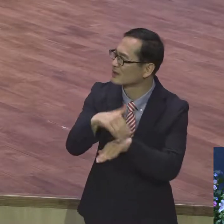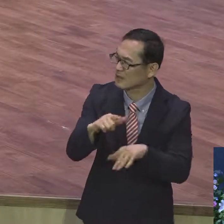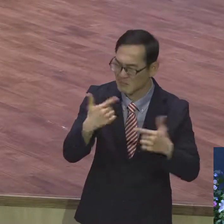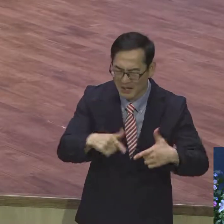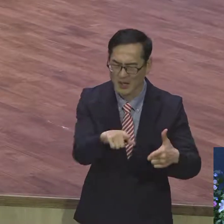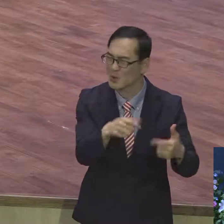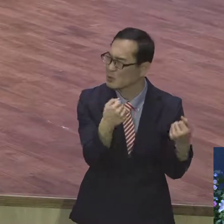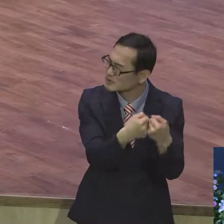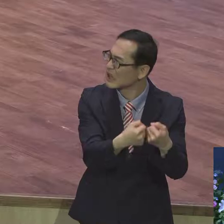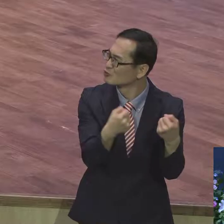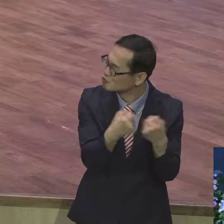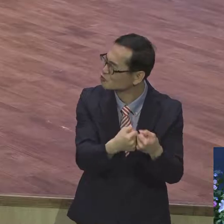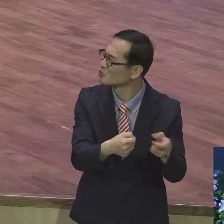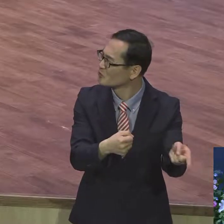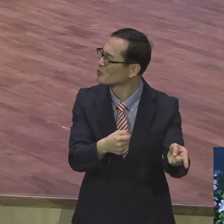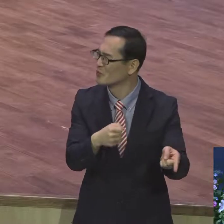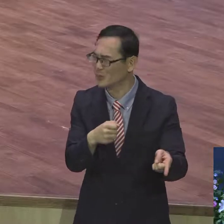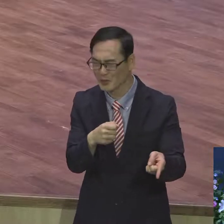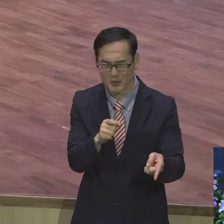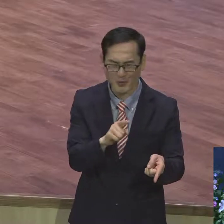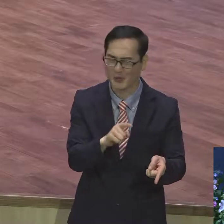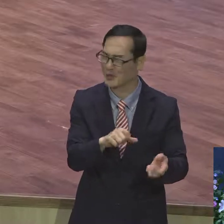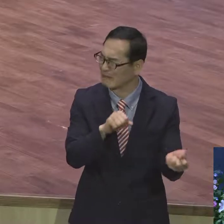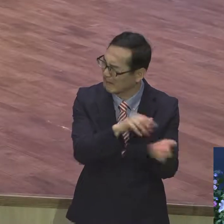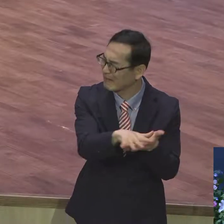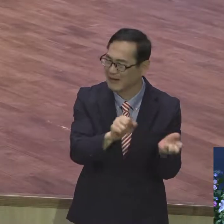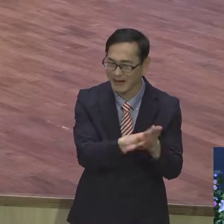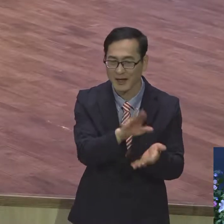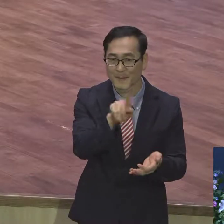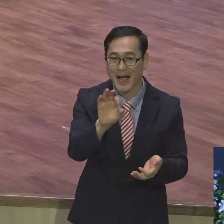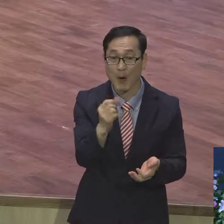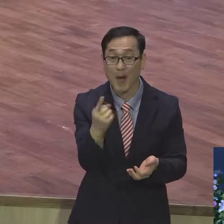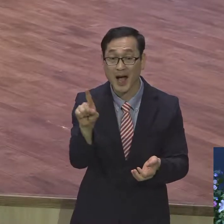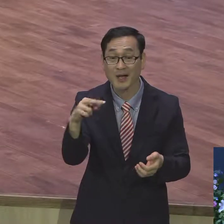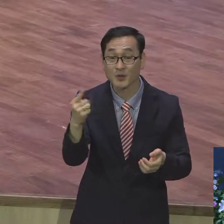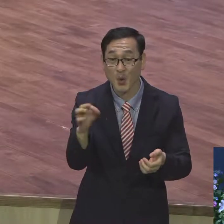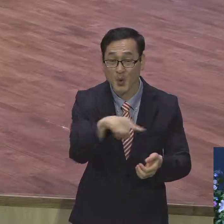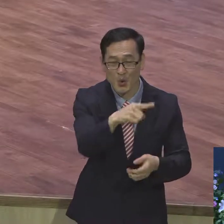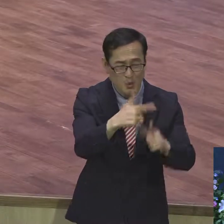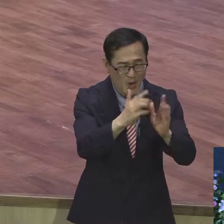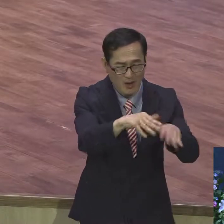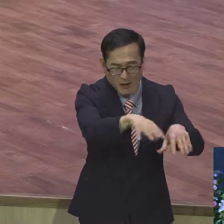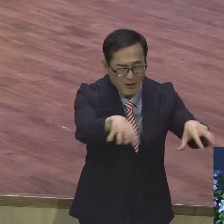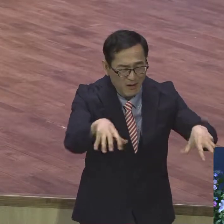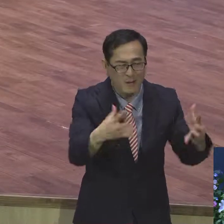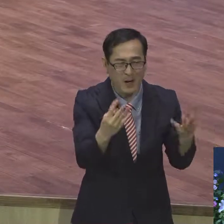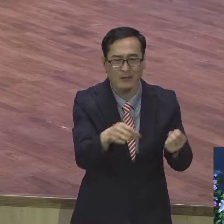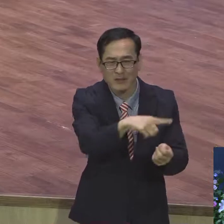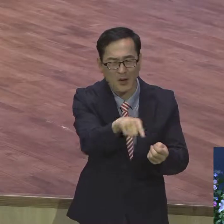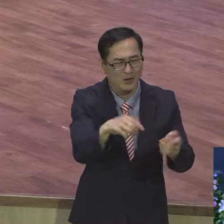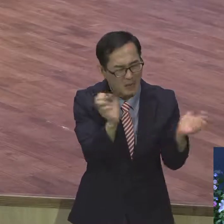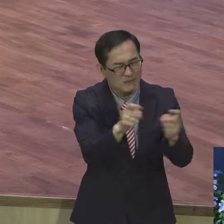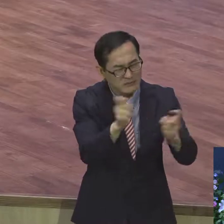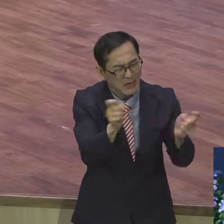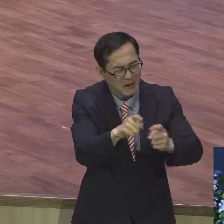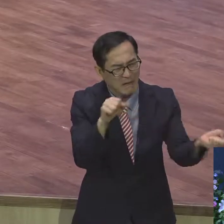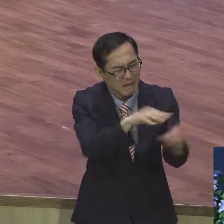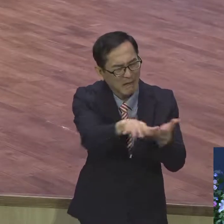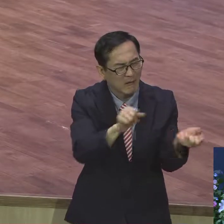막 분쟁하고 여기 방화도 교회가 많은데 막 교회에 보면 서로 싸우고